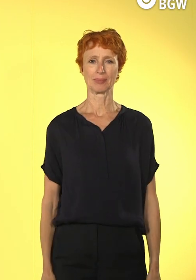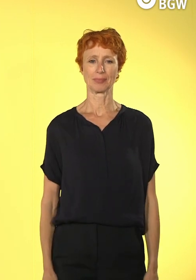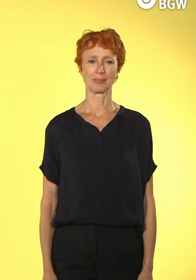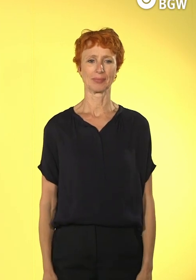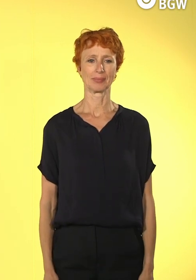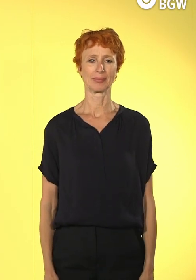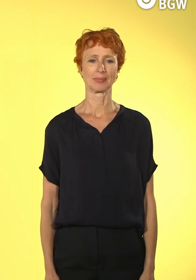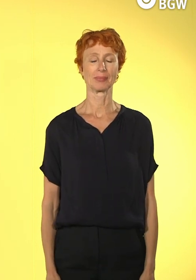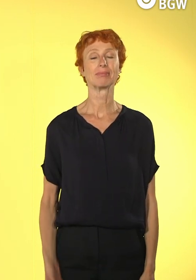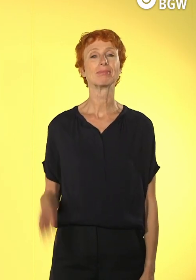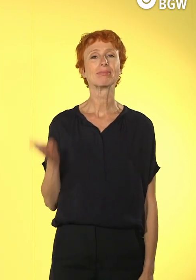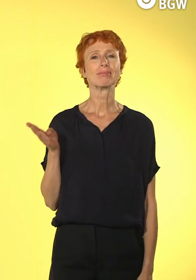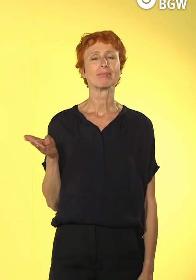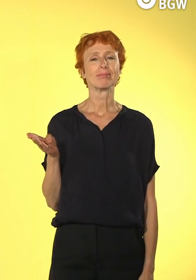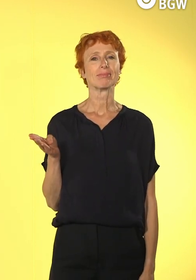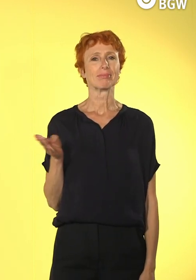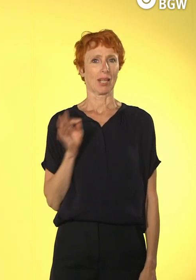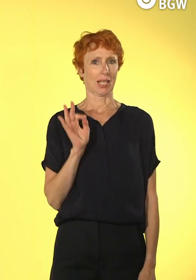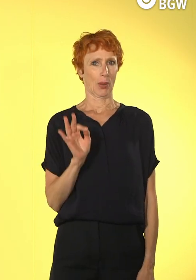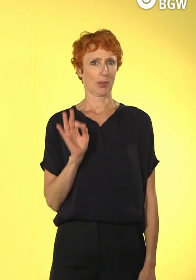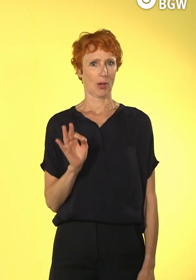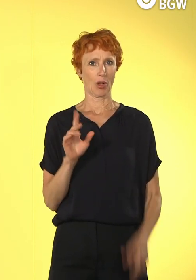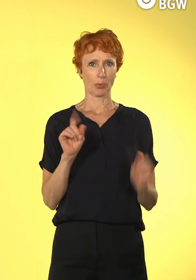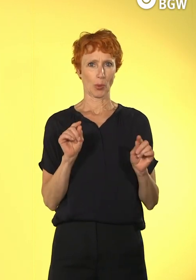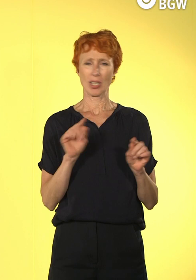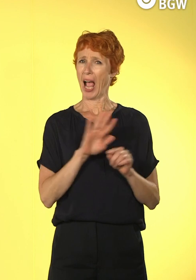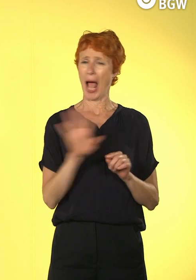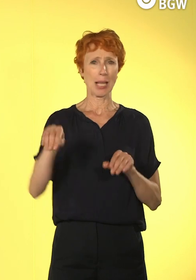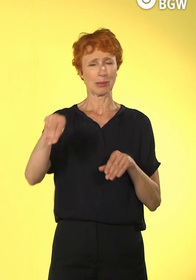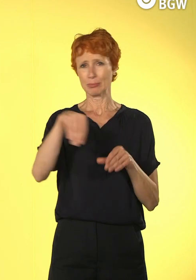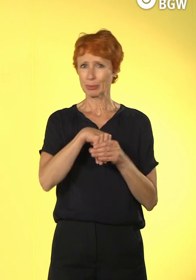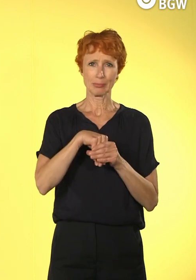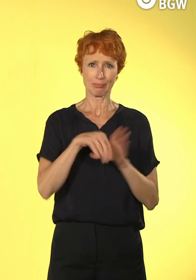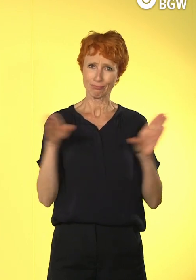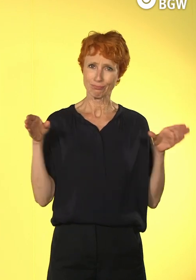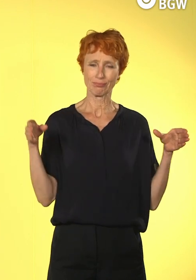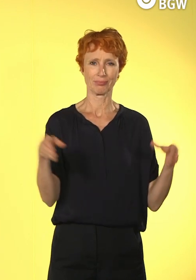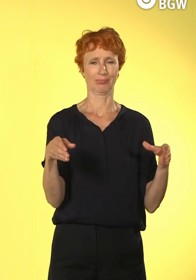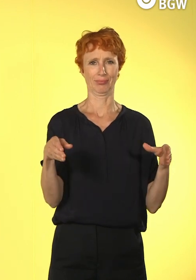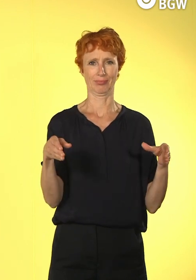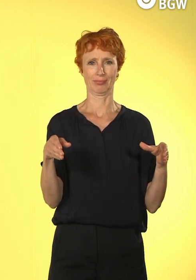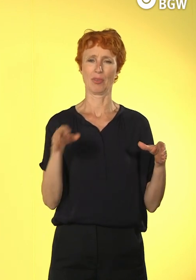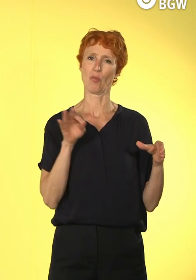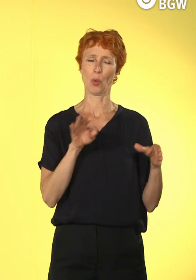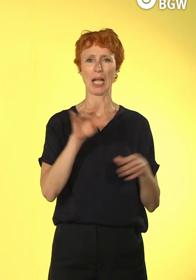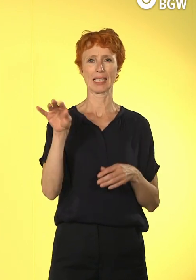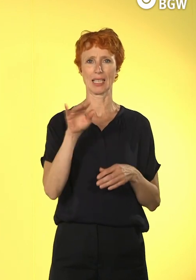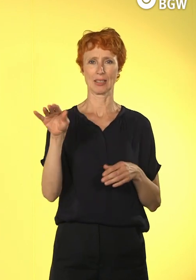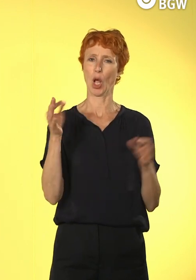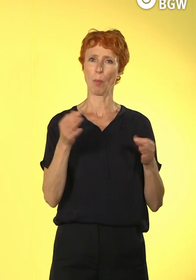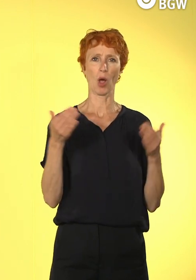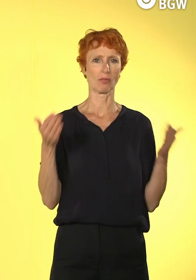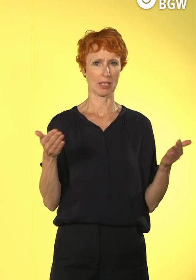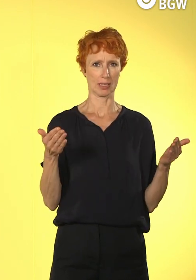Genau, also wir sagen, damit alle mit und vorkommen bei dem Thema Digitalisierung, braucht es eine gut